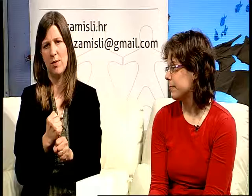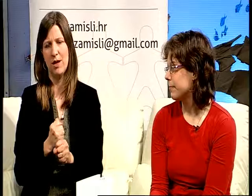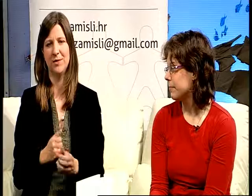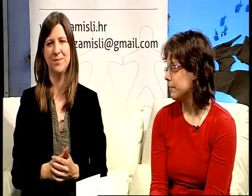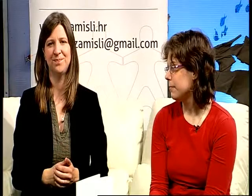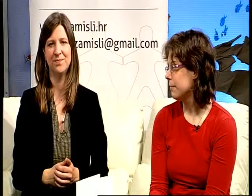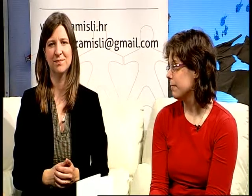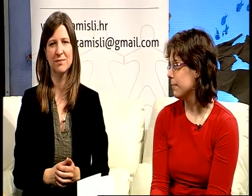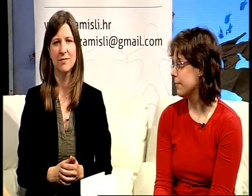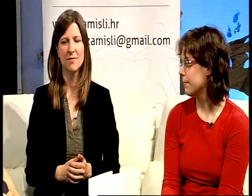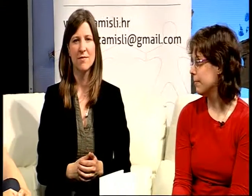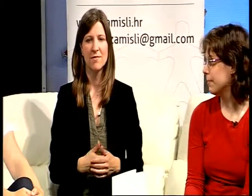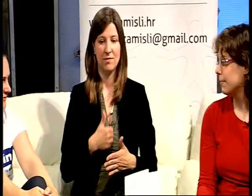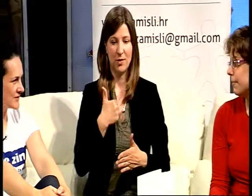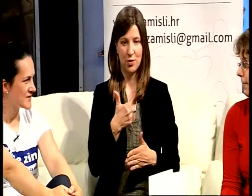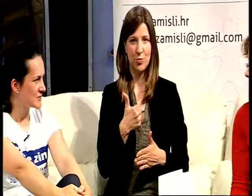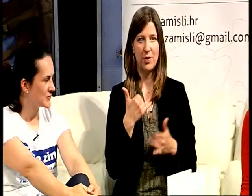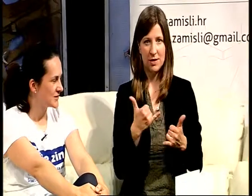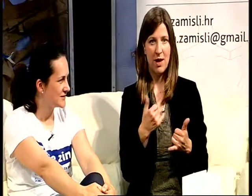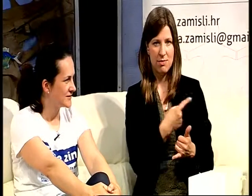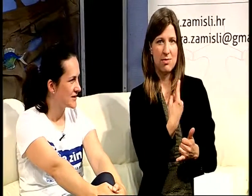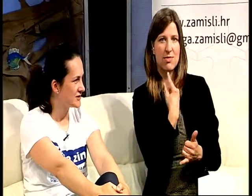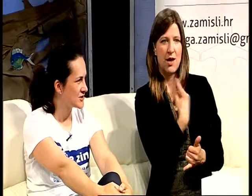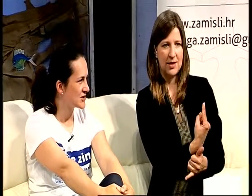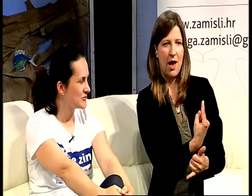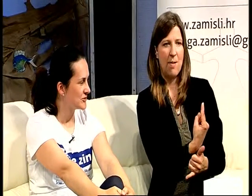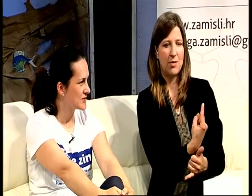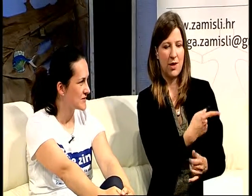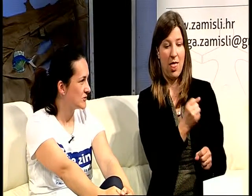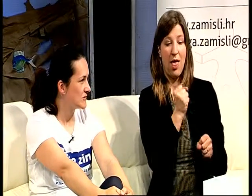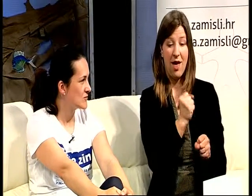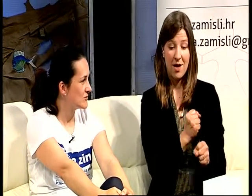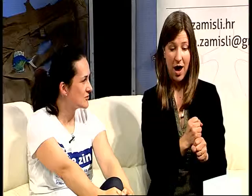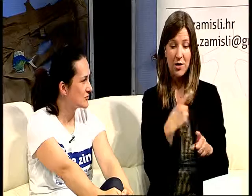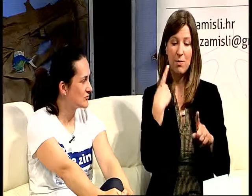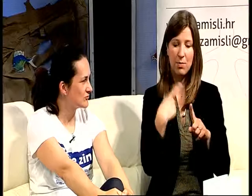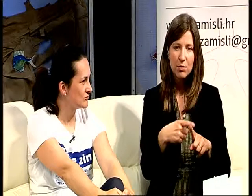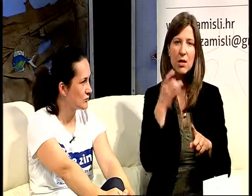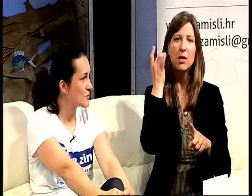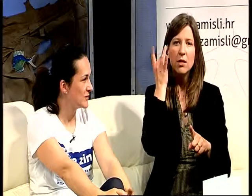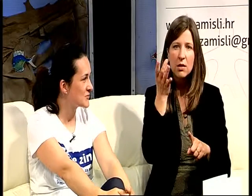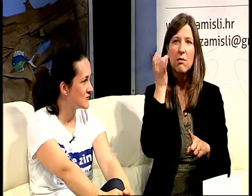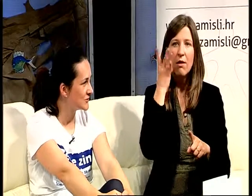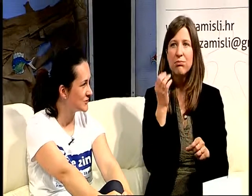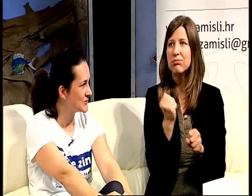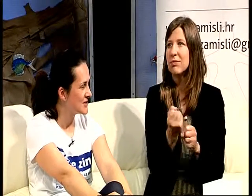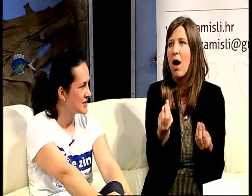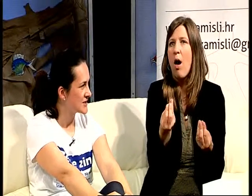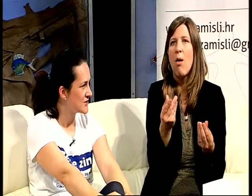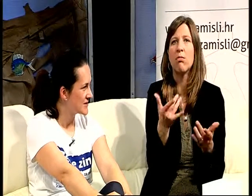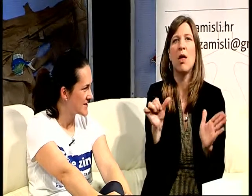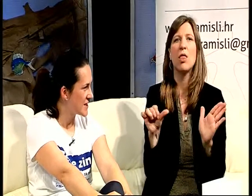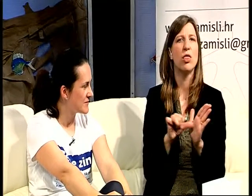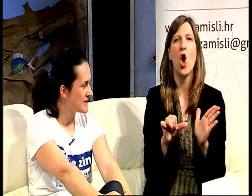Super, znači sad samostalno, ne samo i da radiš nego i svakodnevno sudjeluješ u normalnom životu,